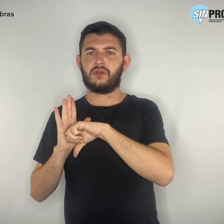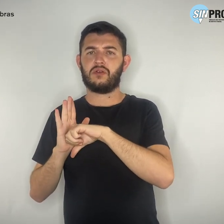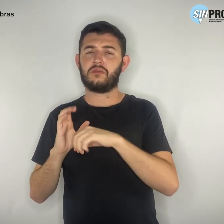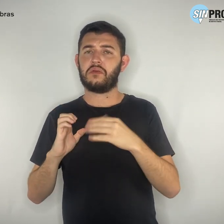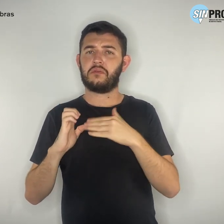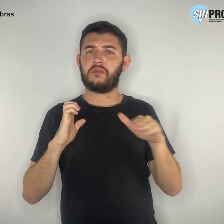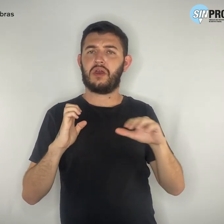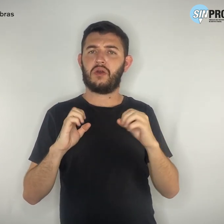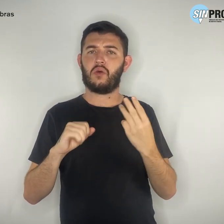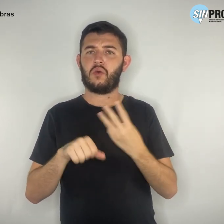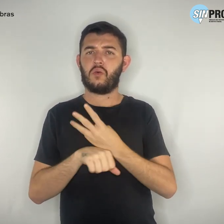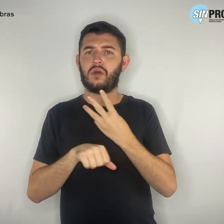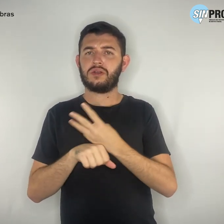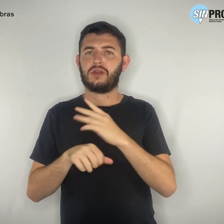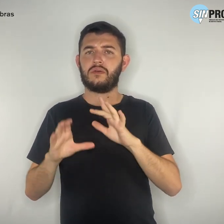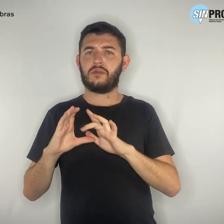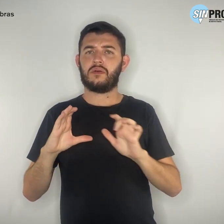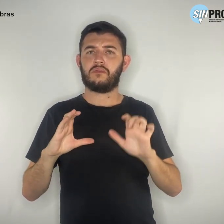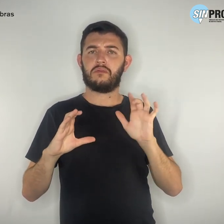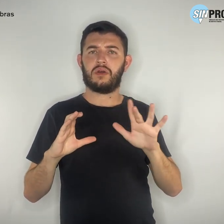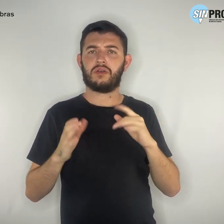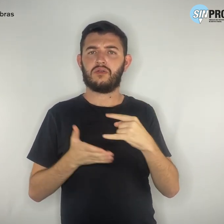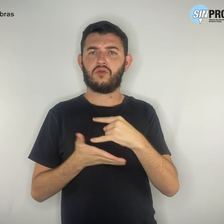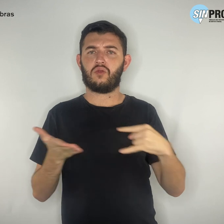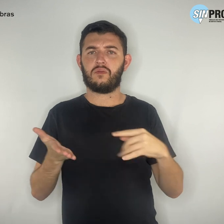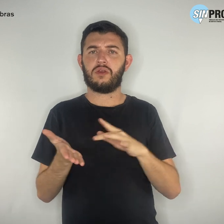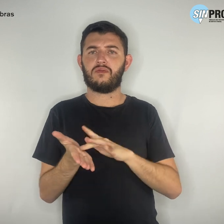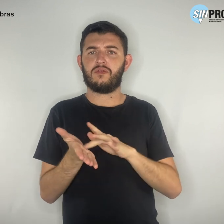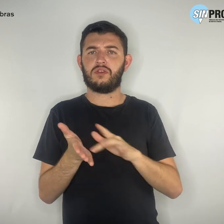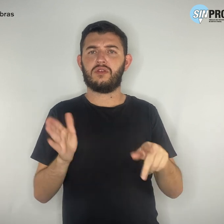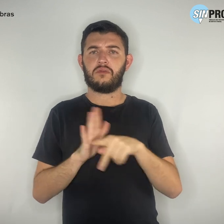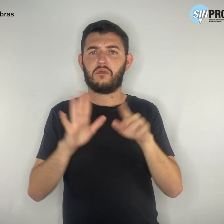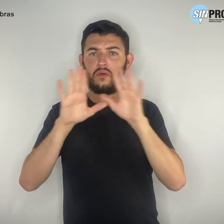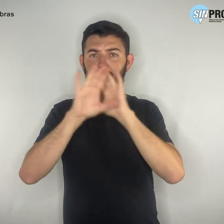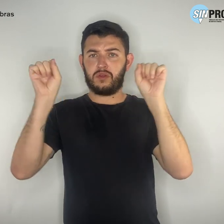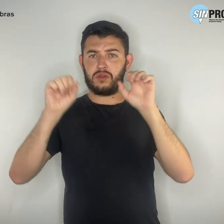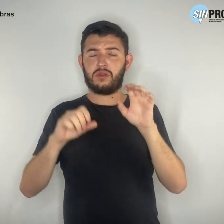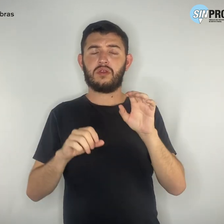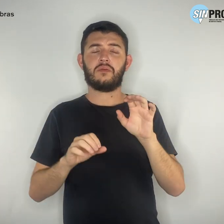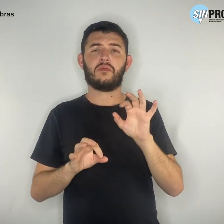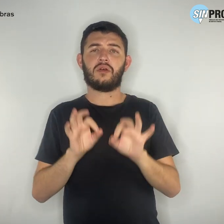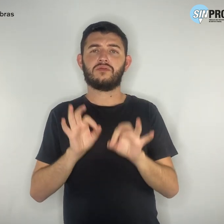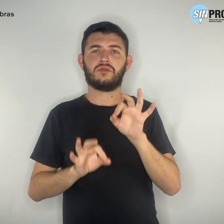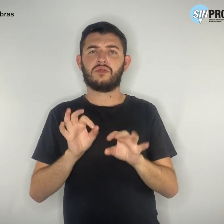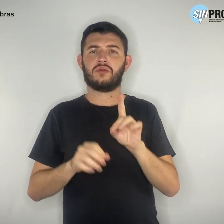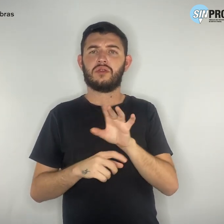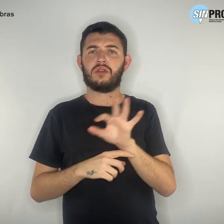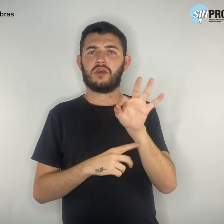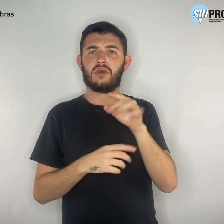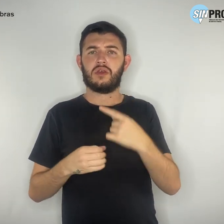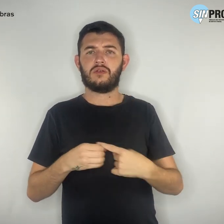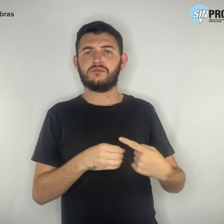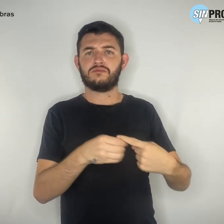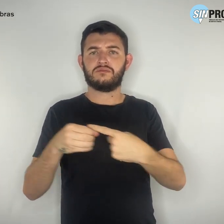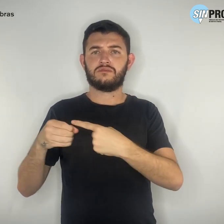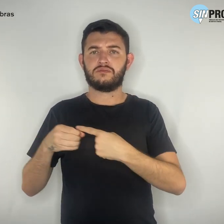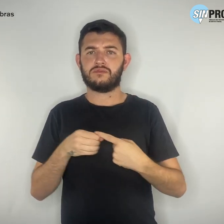documento simulando papel timbrado do Tribunal de Justiça do Distrito Federal e Territórios. O documento